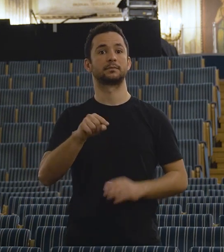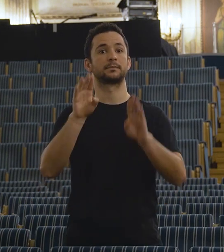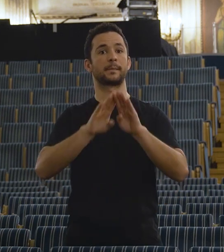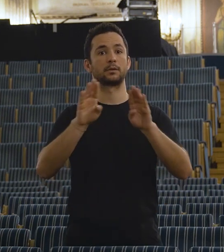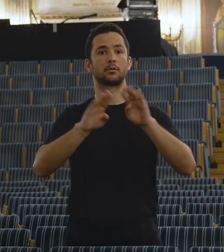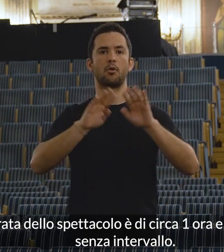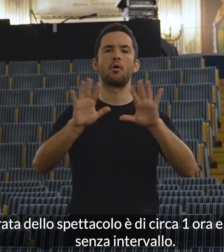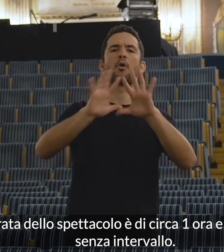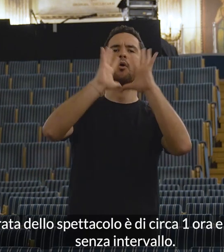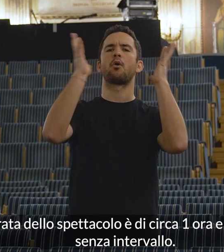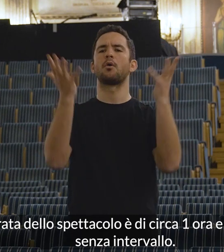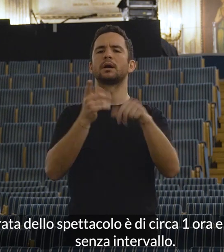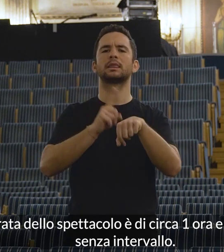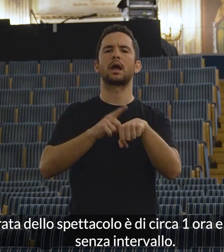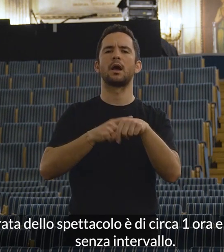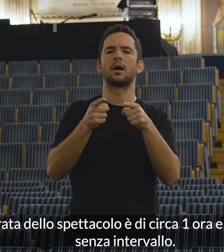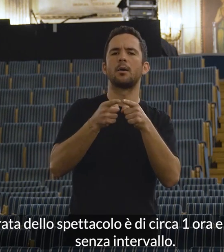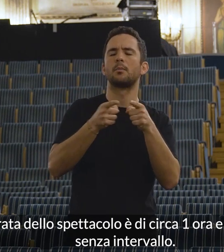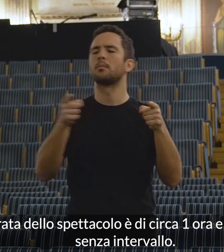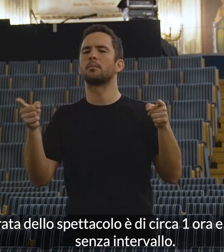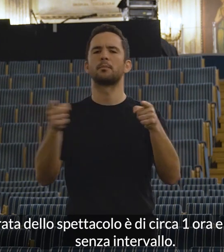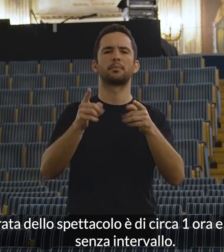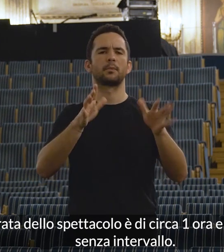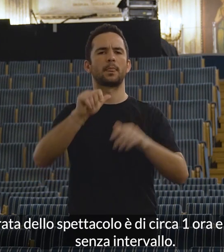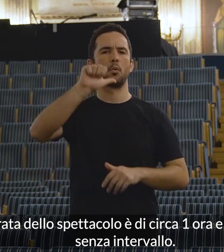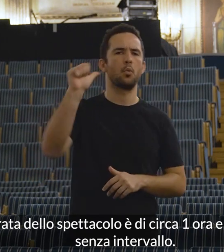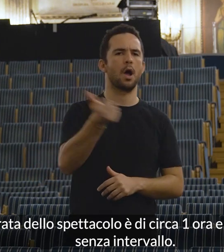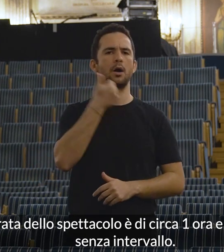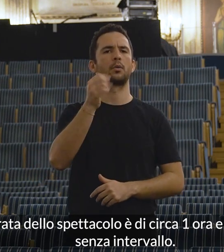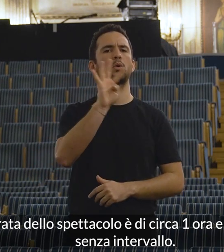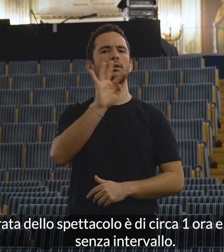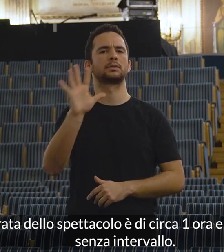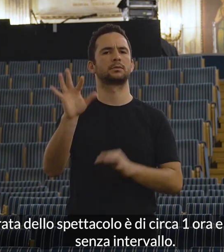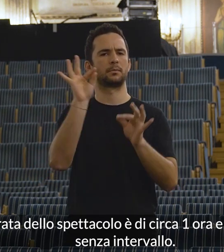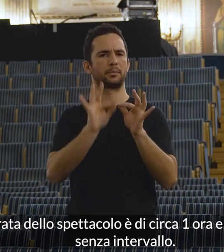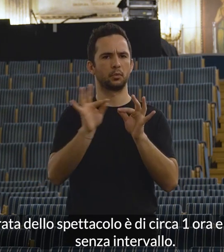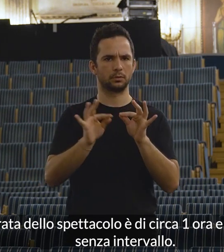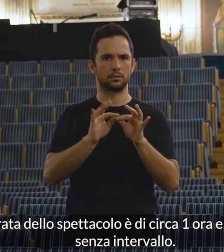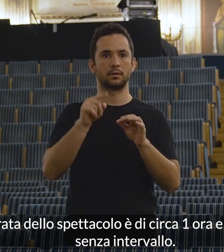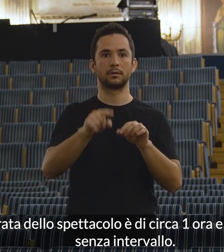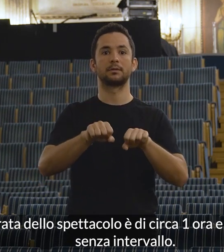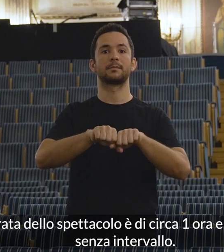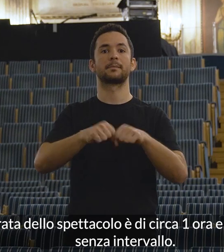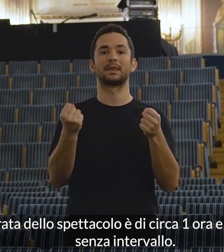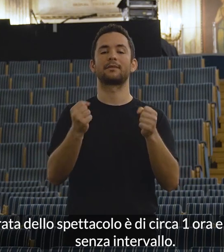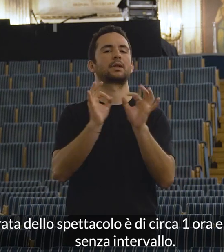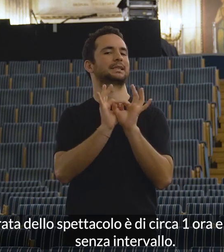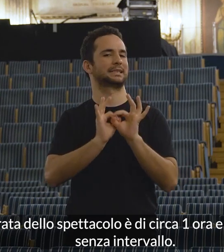La durata dello spettacolo è di circa 1 ora e 45 minuti, senza intervallo.